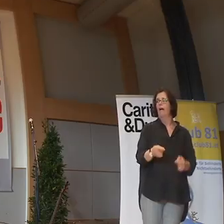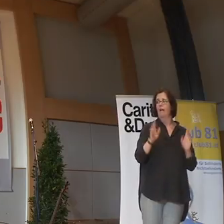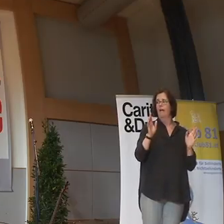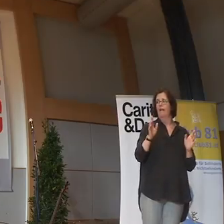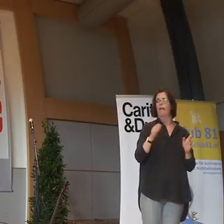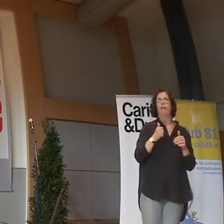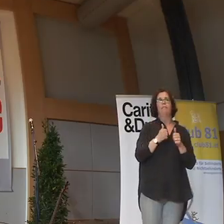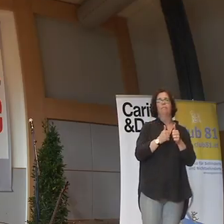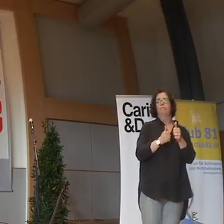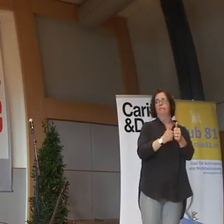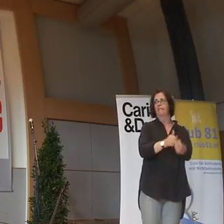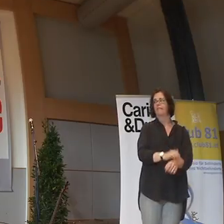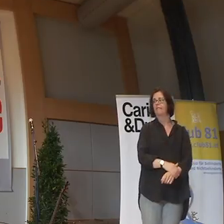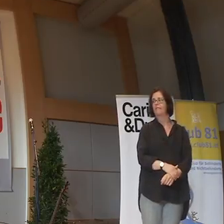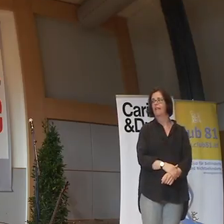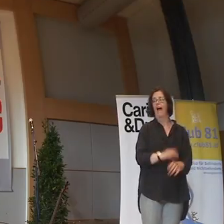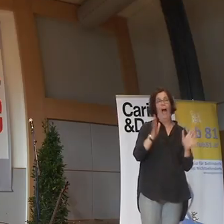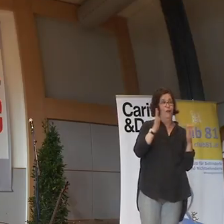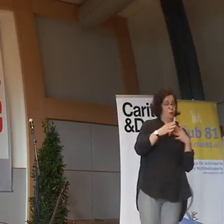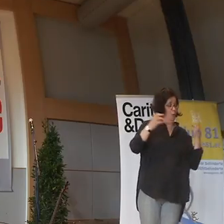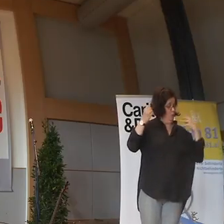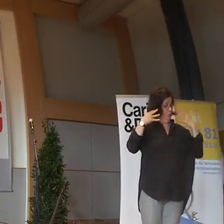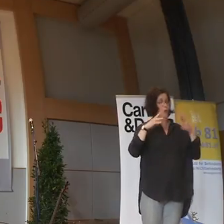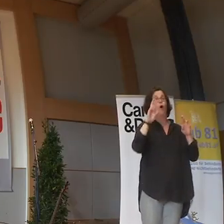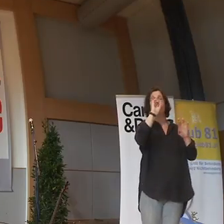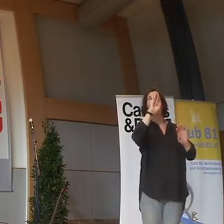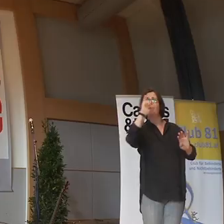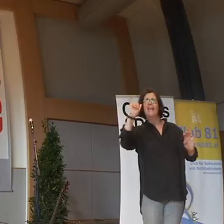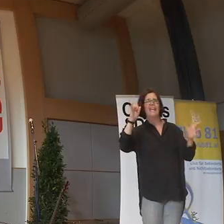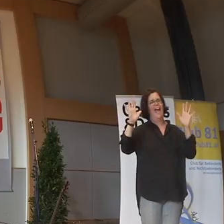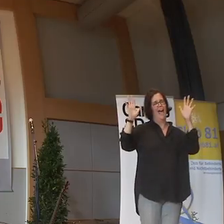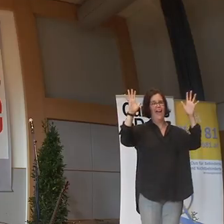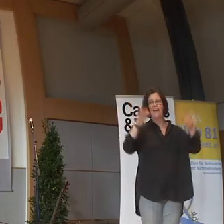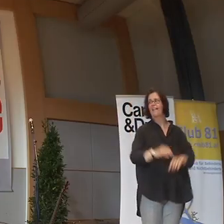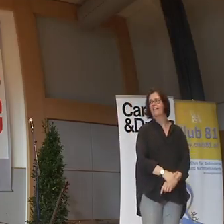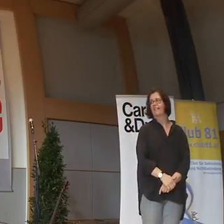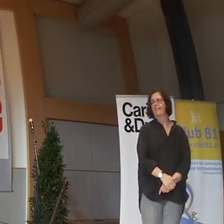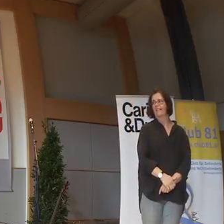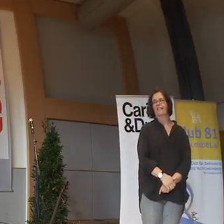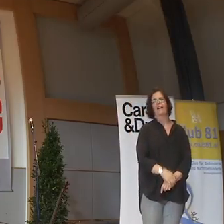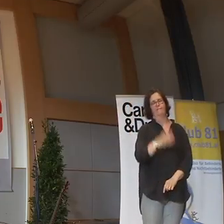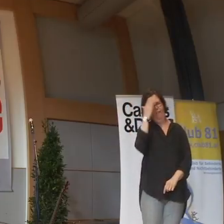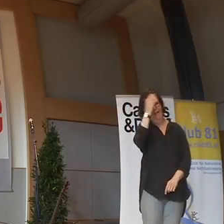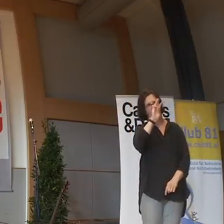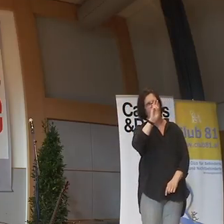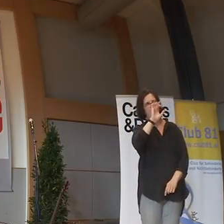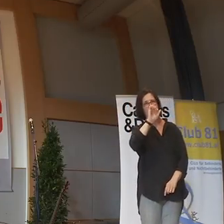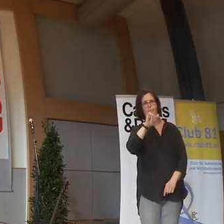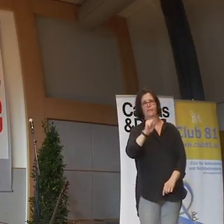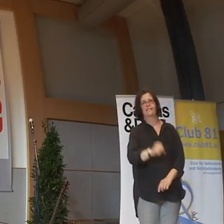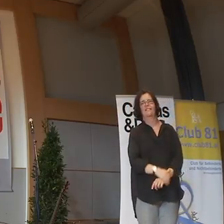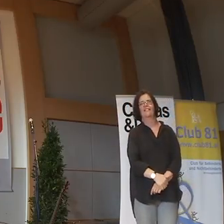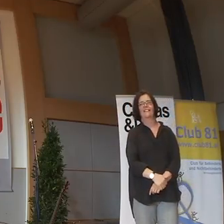Unterhose hin, oder so. Kann ich mich tun? Hey Robi! Ne, ihr wisst schon. Williams übrigens, klar? Danke.